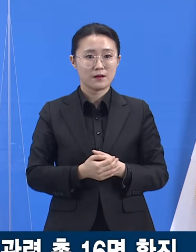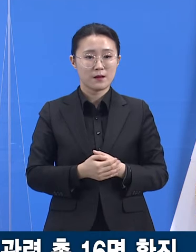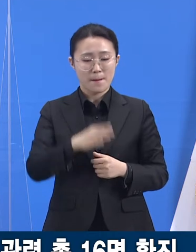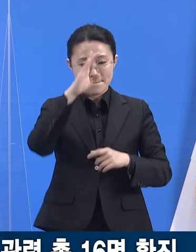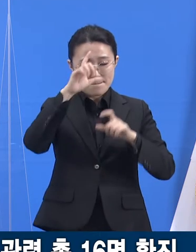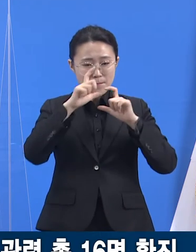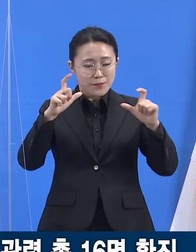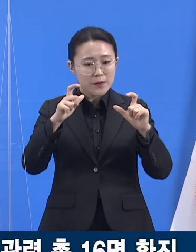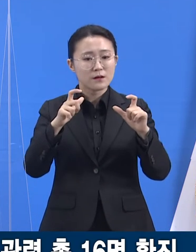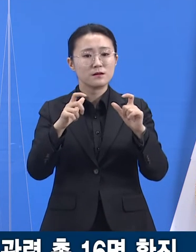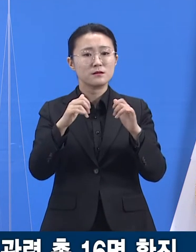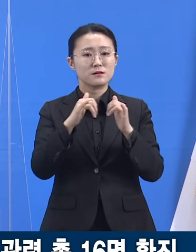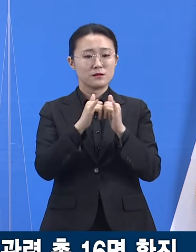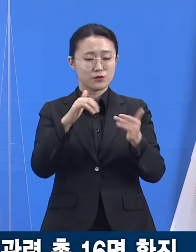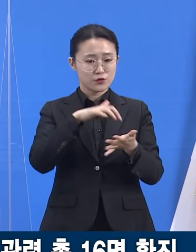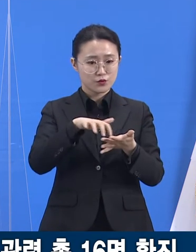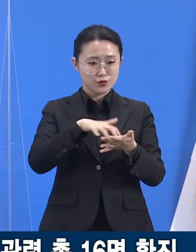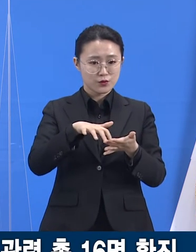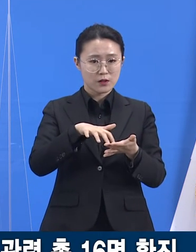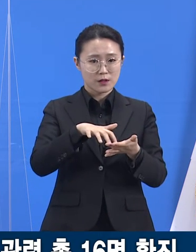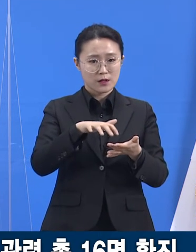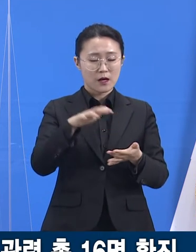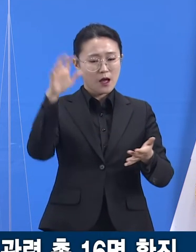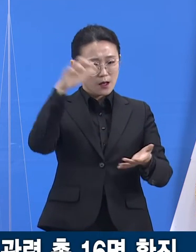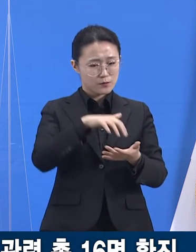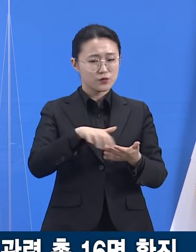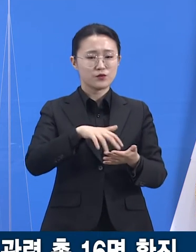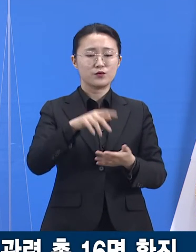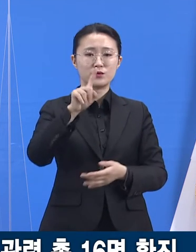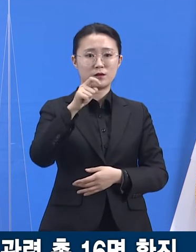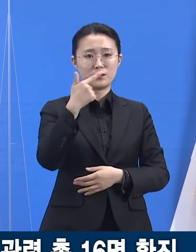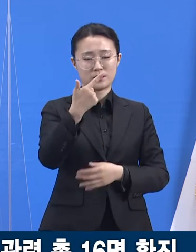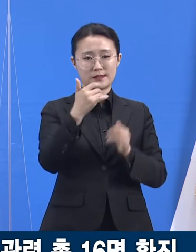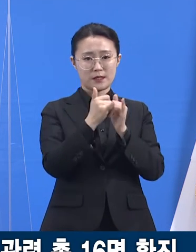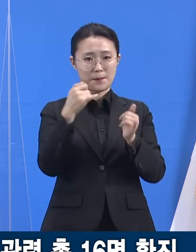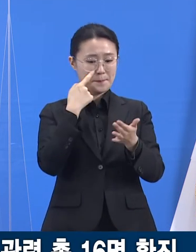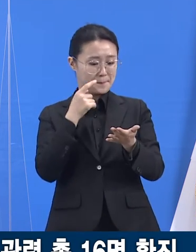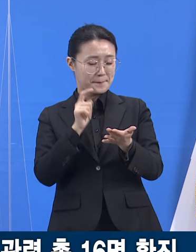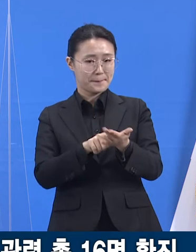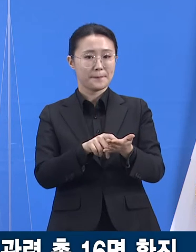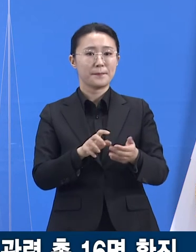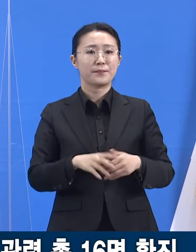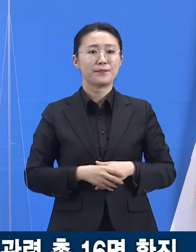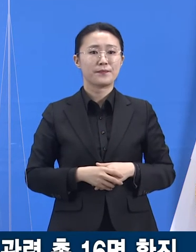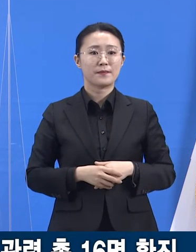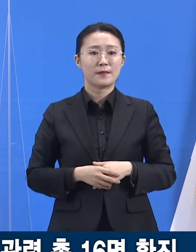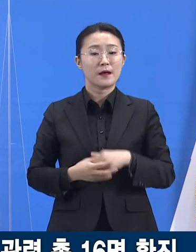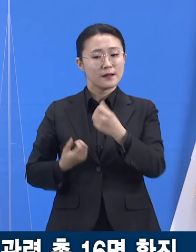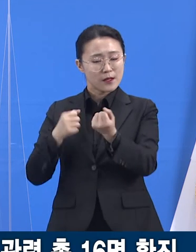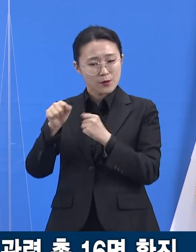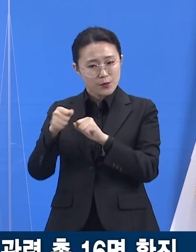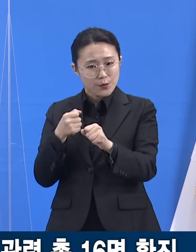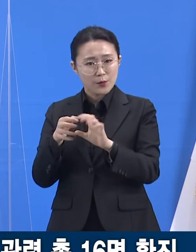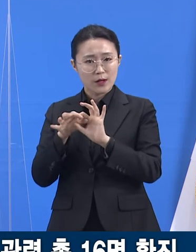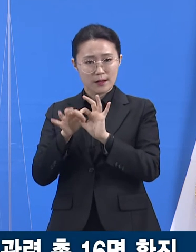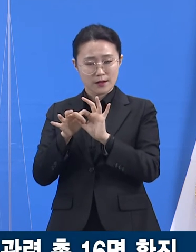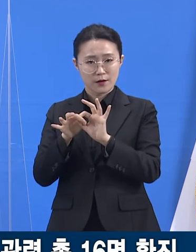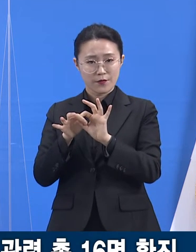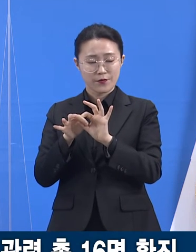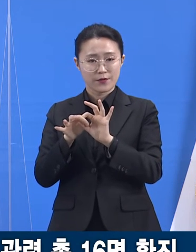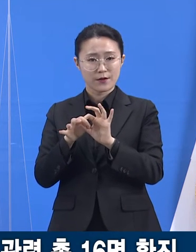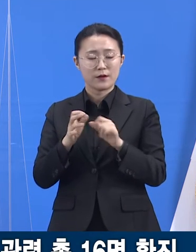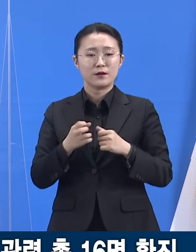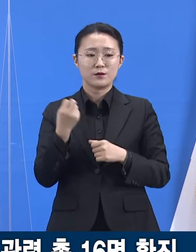16명으로 확인되고 있습니다. 초등학교와 태권도장 관련자 224명에 대해 검사를